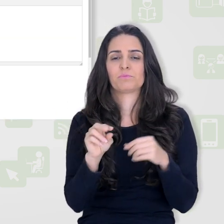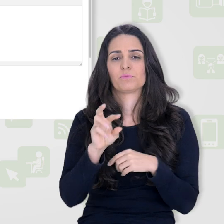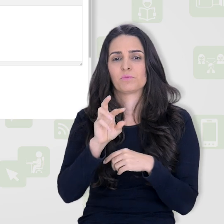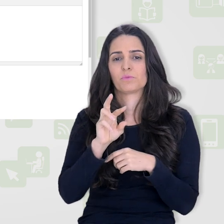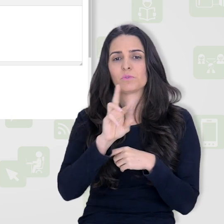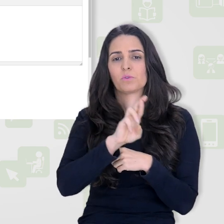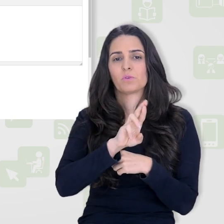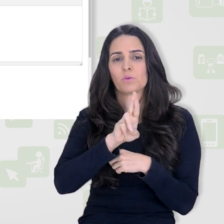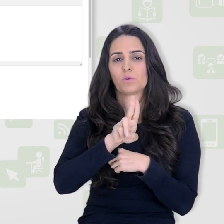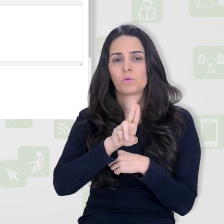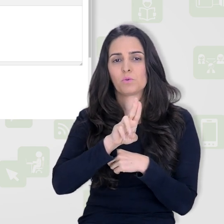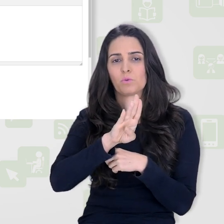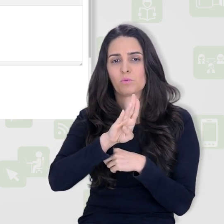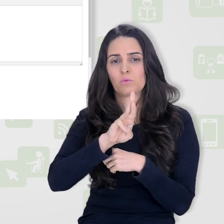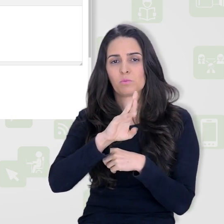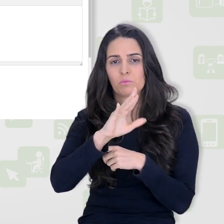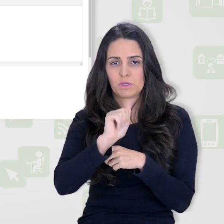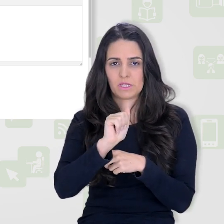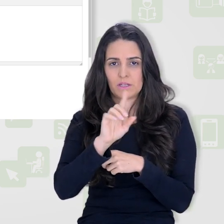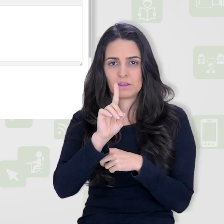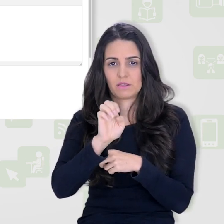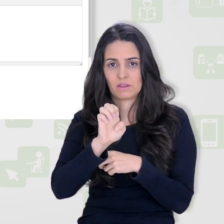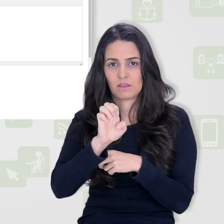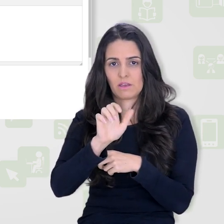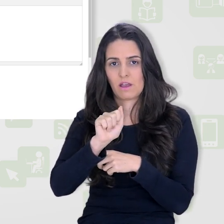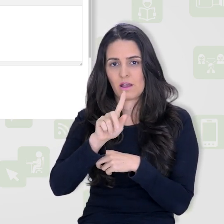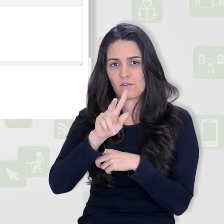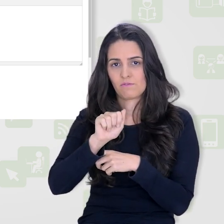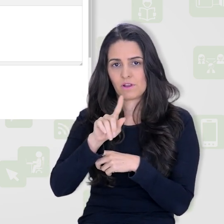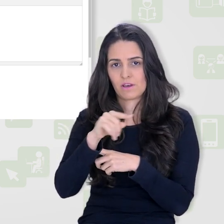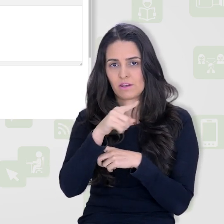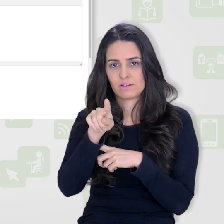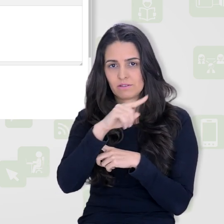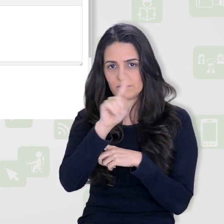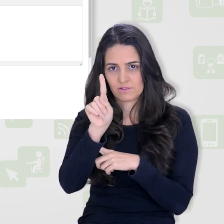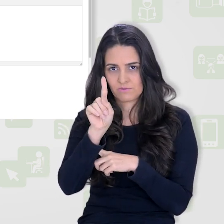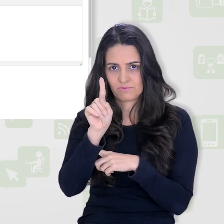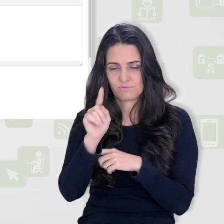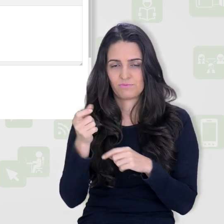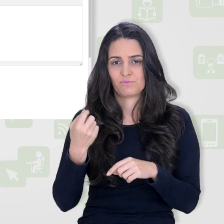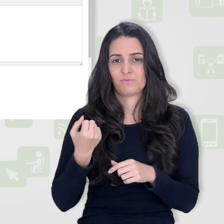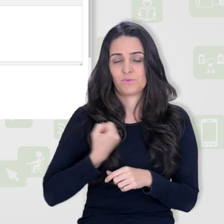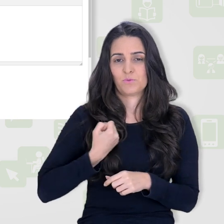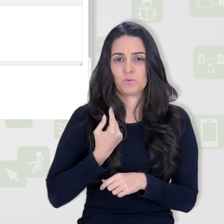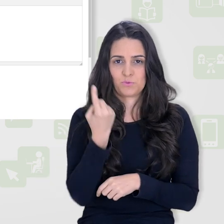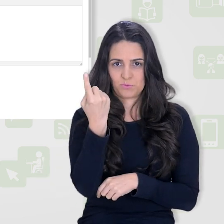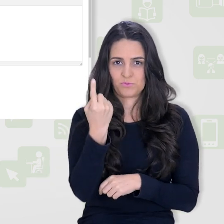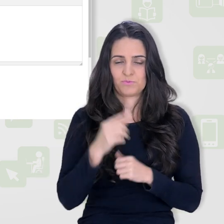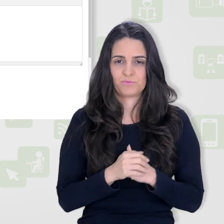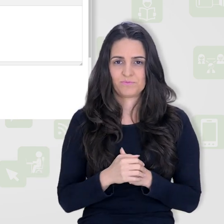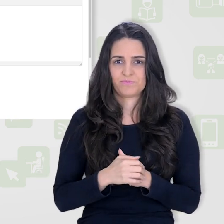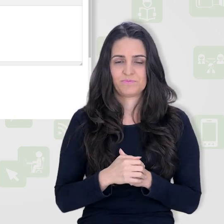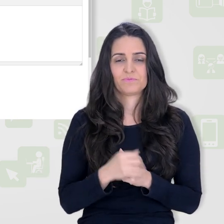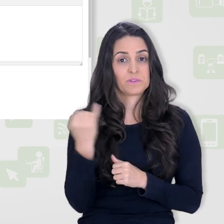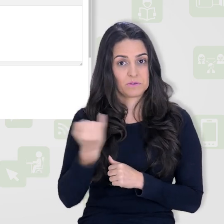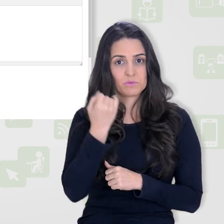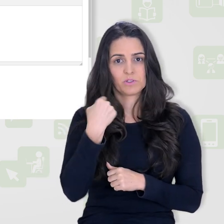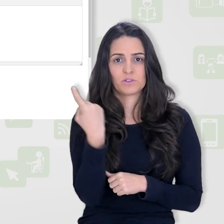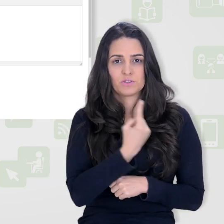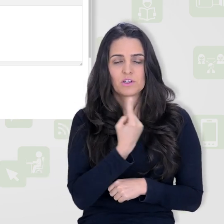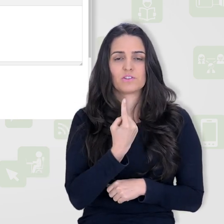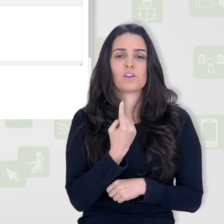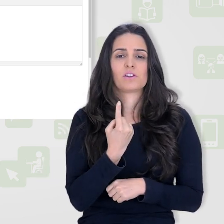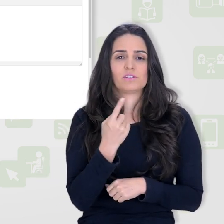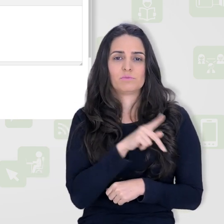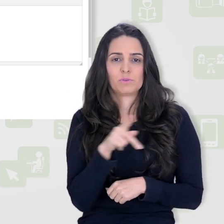colocar rubrica de avaliação tarefa 1. Isso é importante para a gente, como professor,